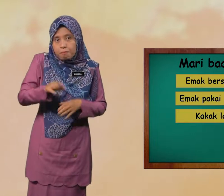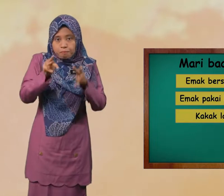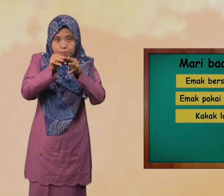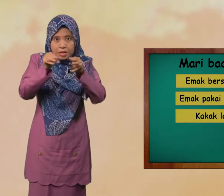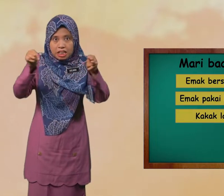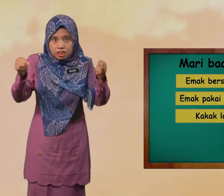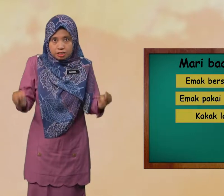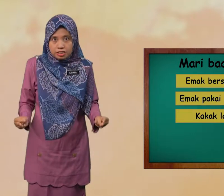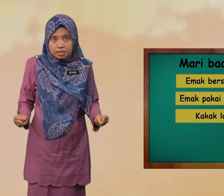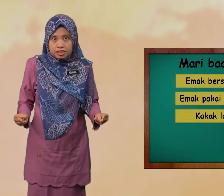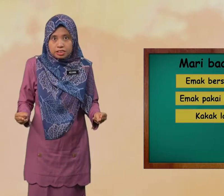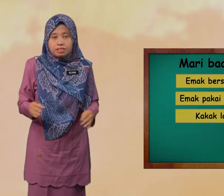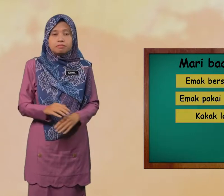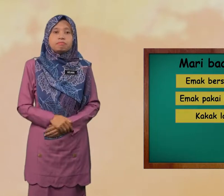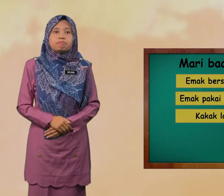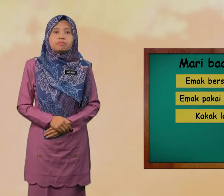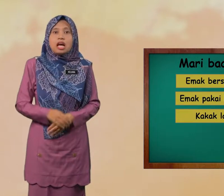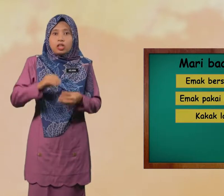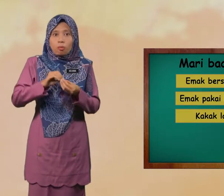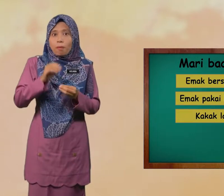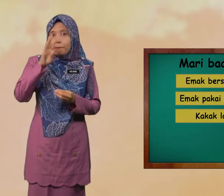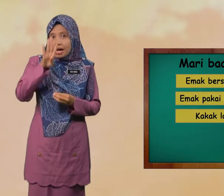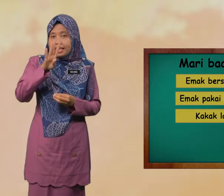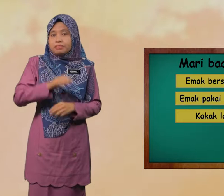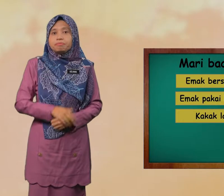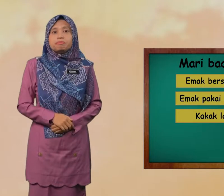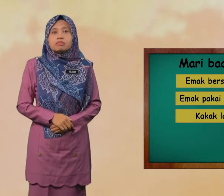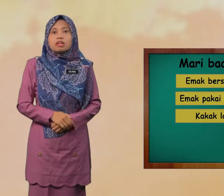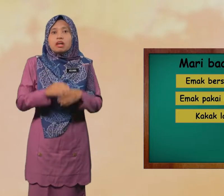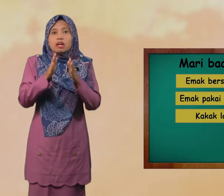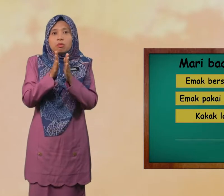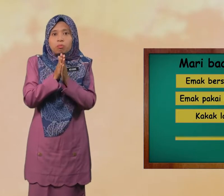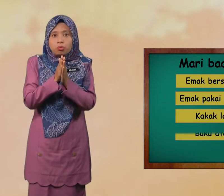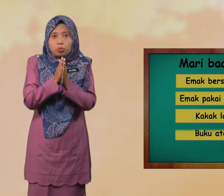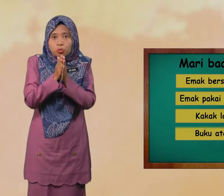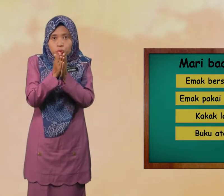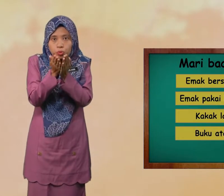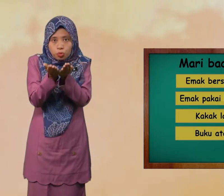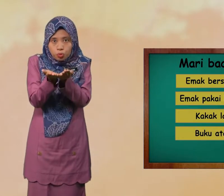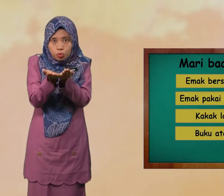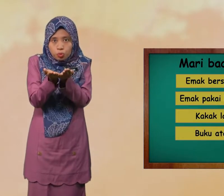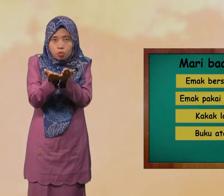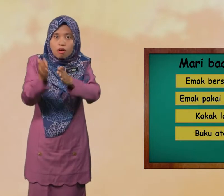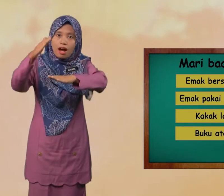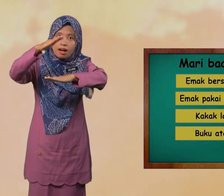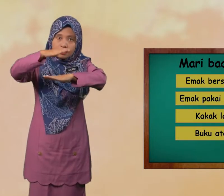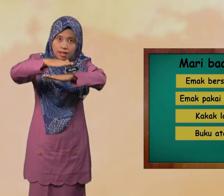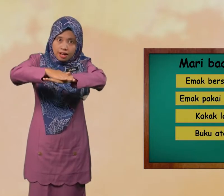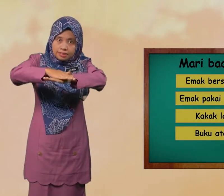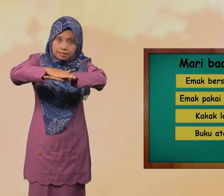Meja Nombor Empat Buku Atas